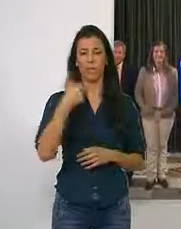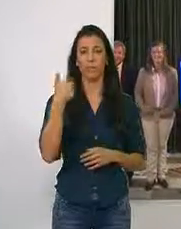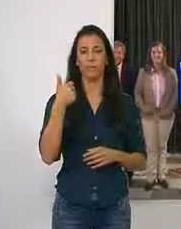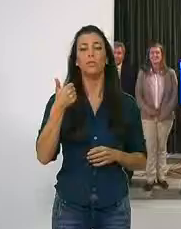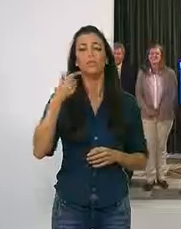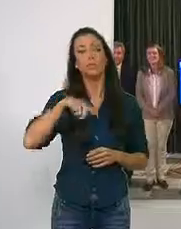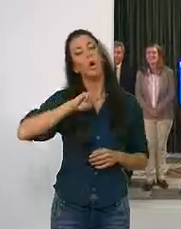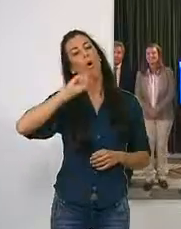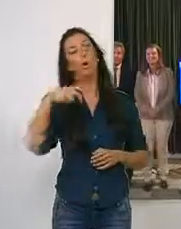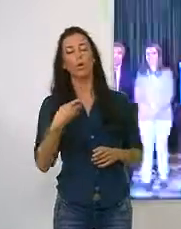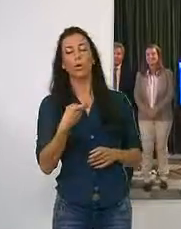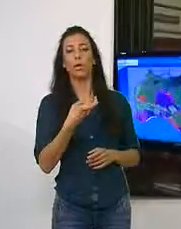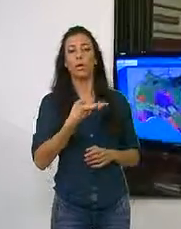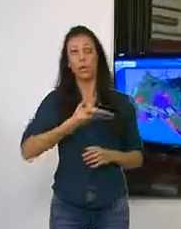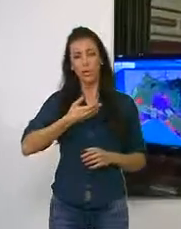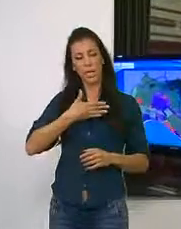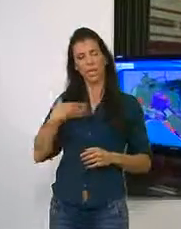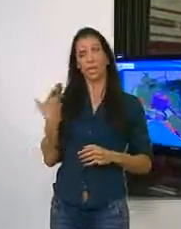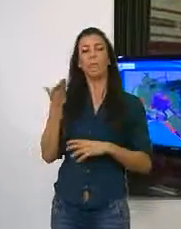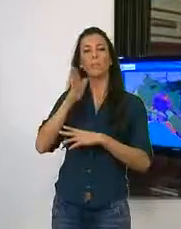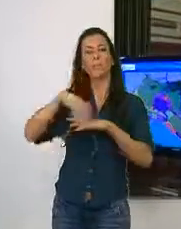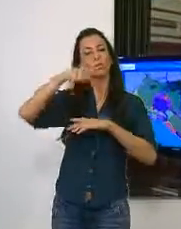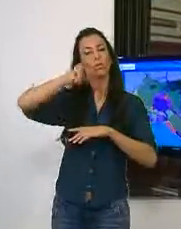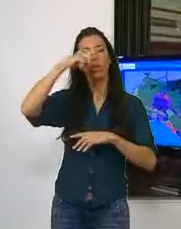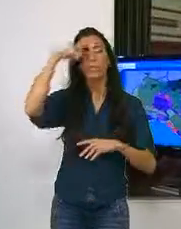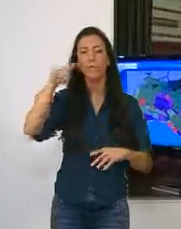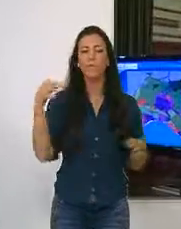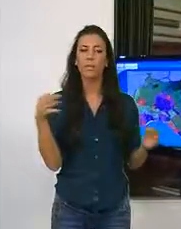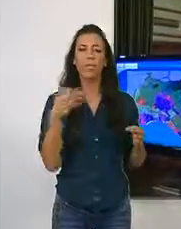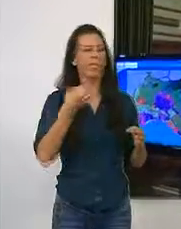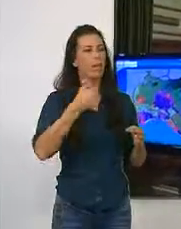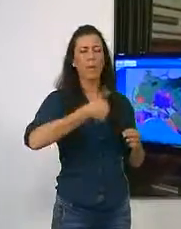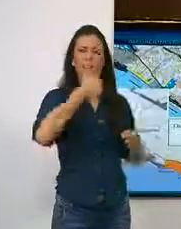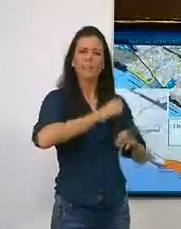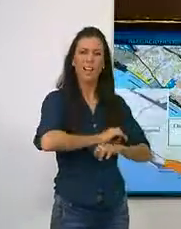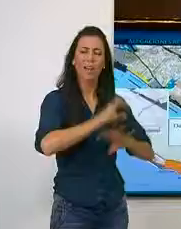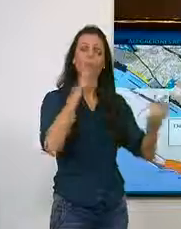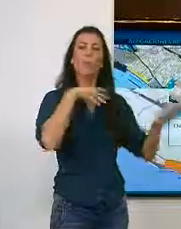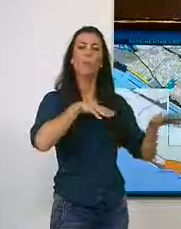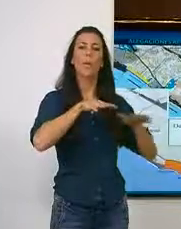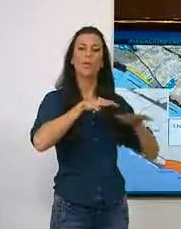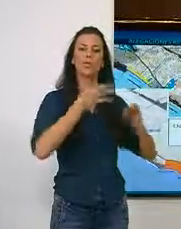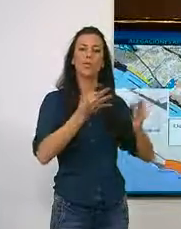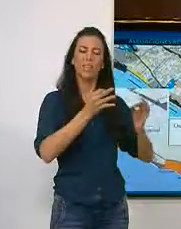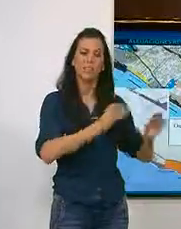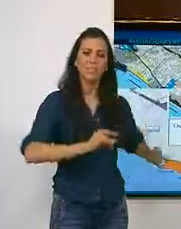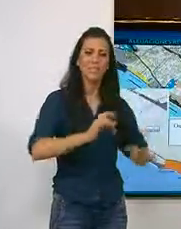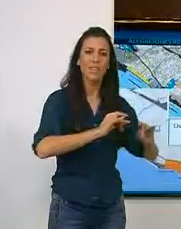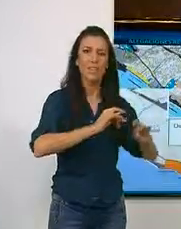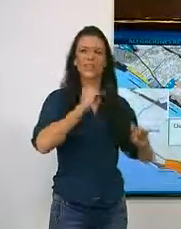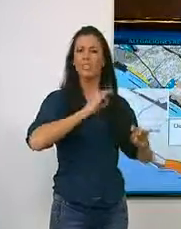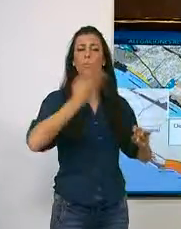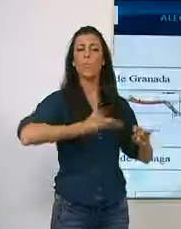Otra de las alegaciones, dada a conocer por parte de la alcaldesa, pide que se aclare la prohibición del movimiento de tierra